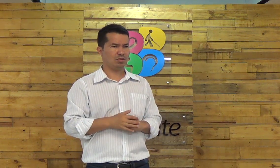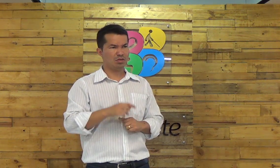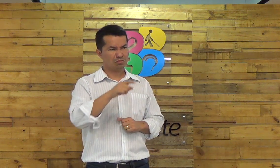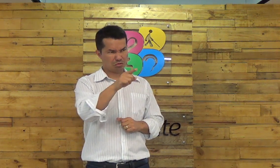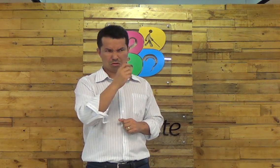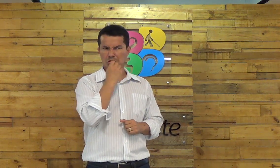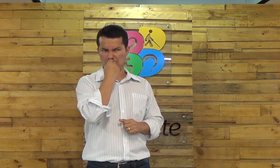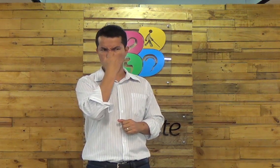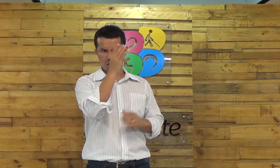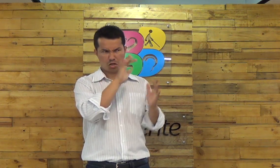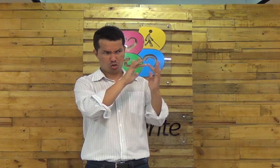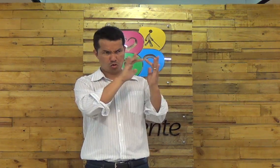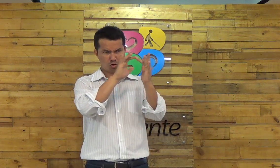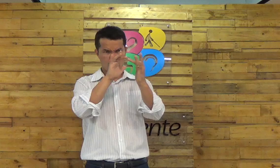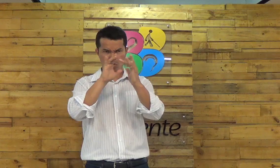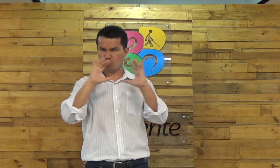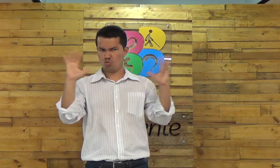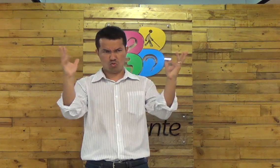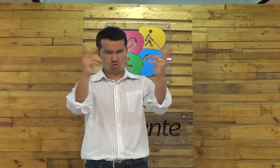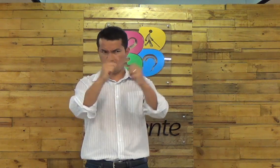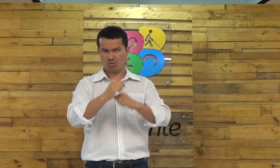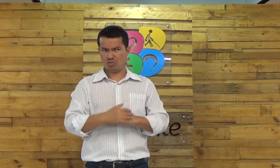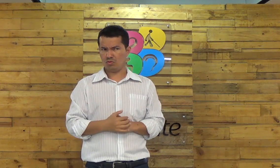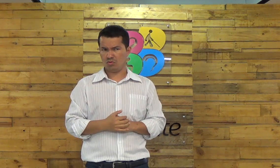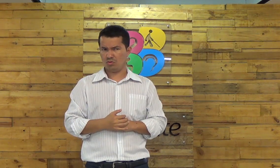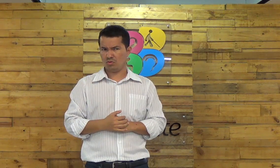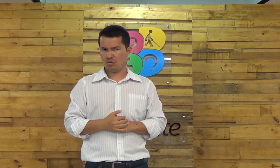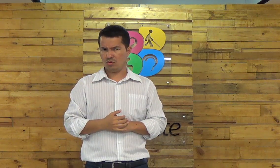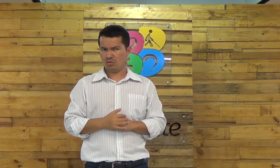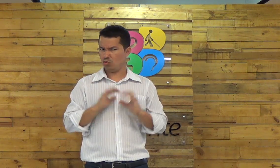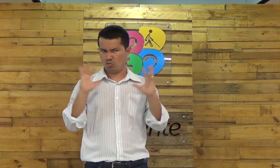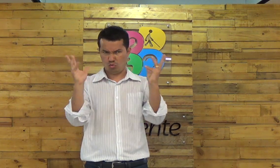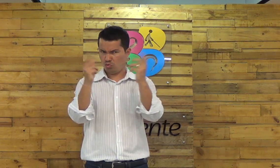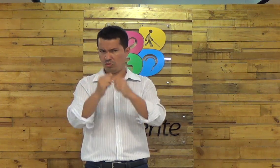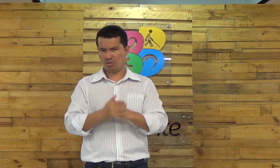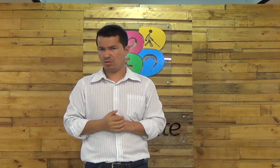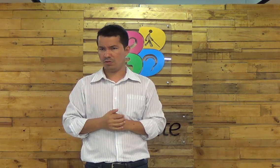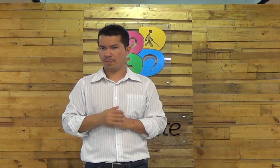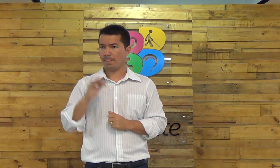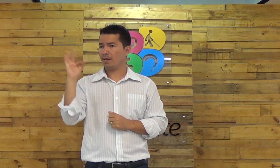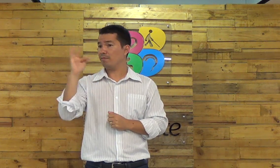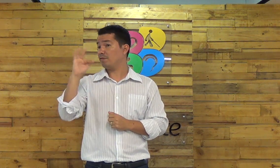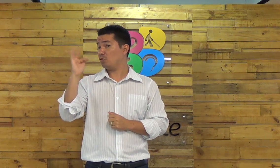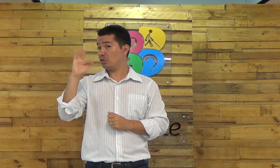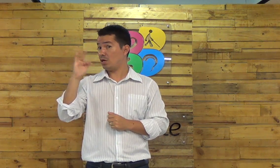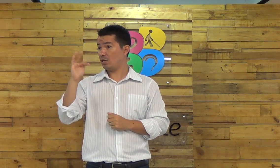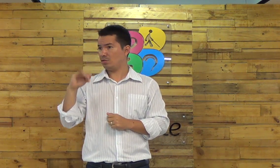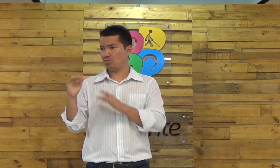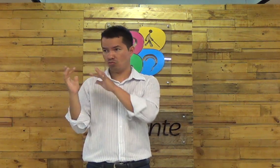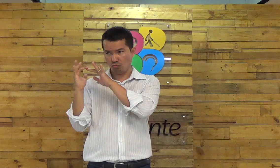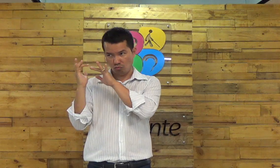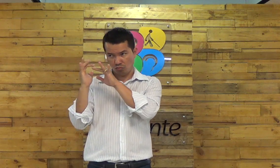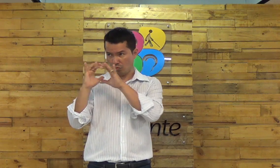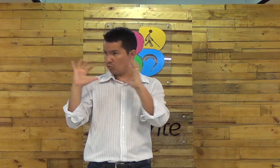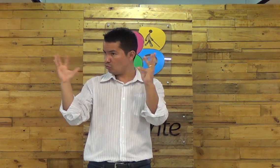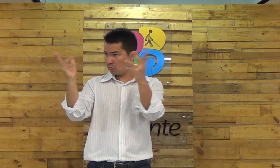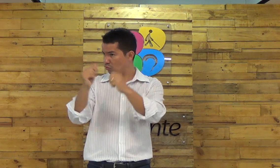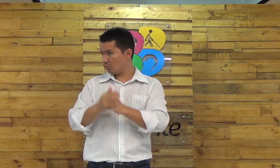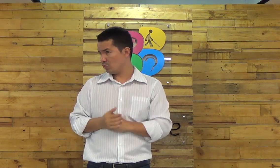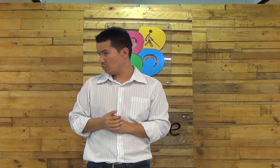no seu trabalho você tem um bom contato com as pessoas com todas as pessoas na faculdade você tem